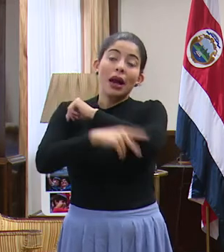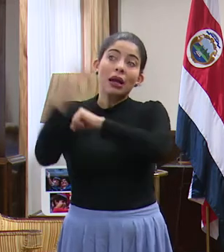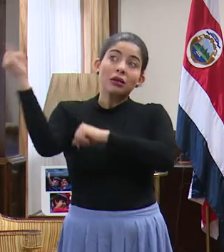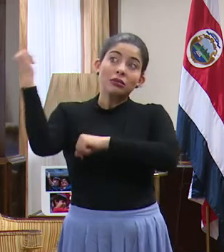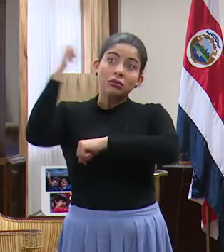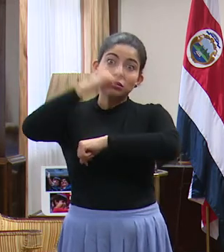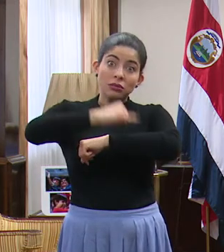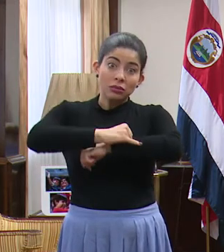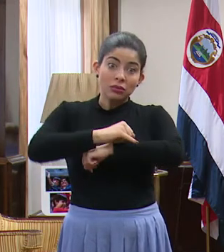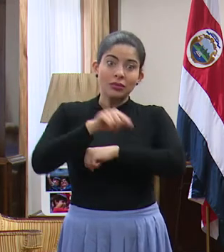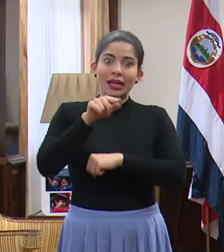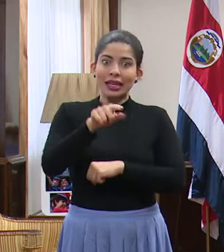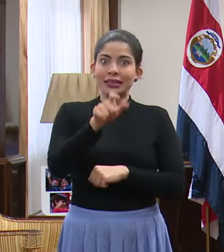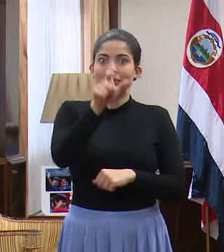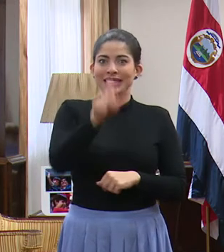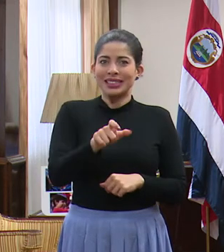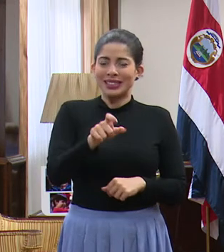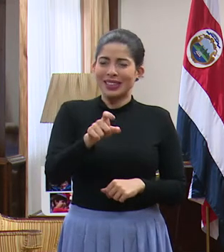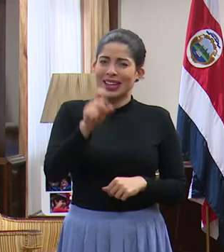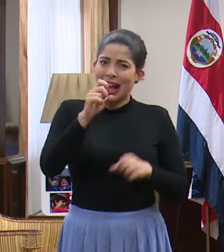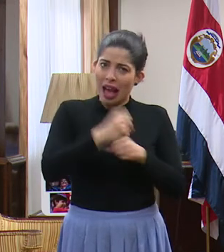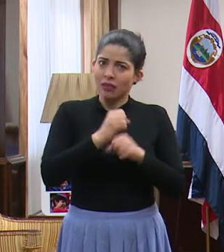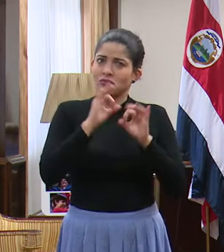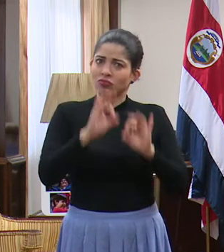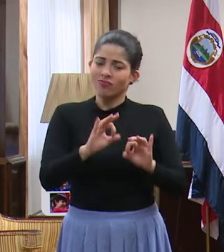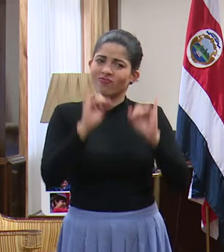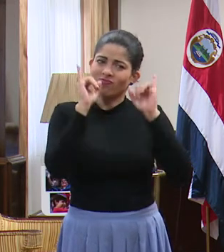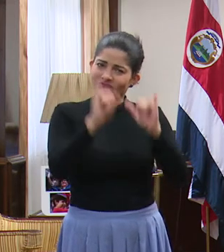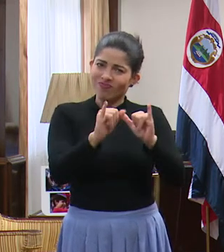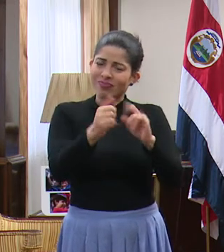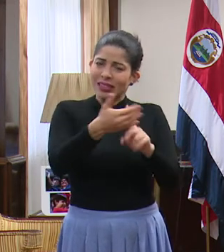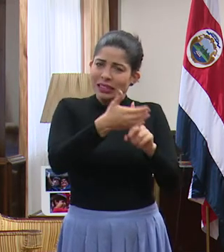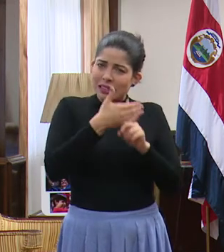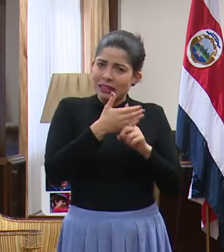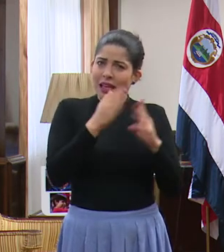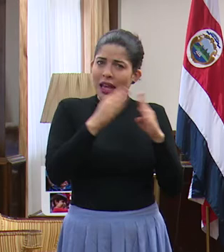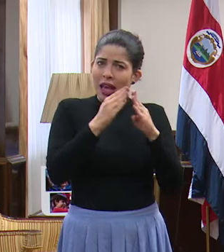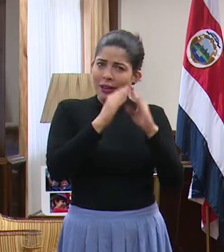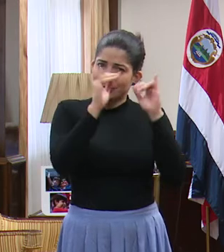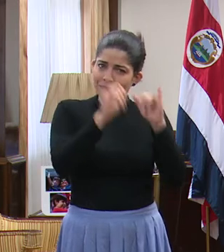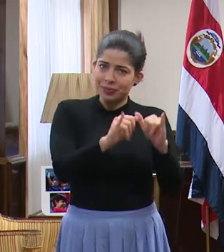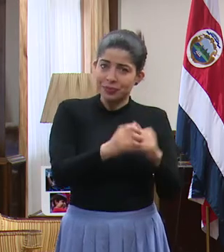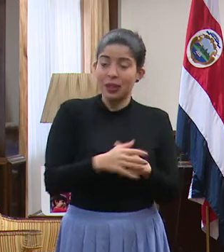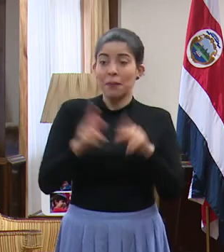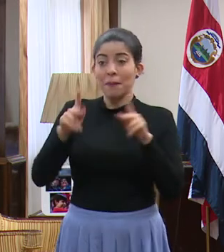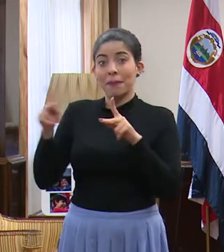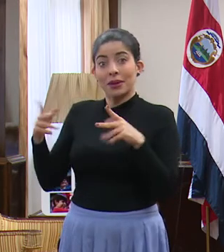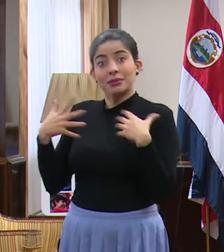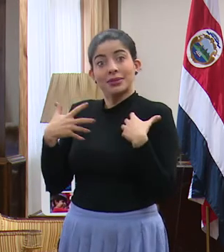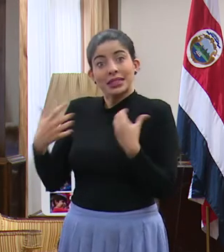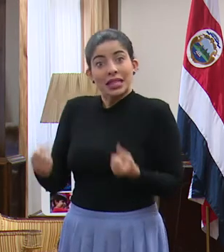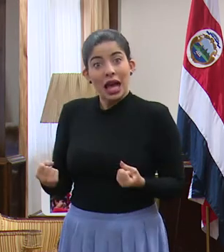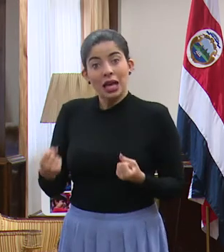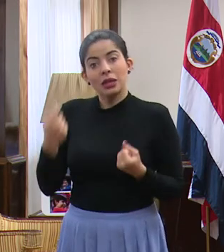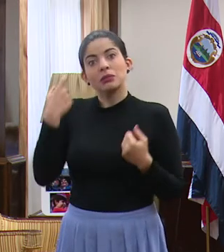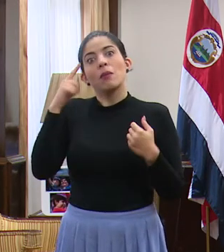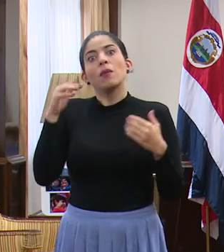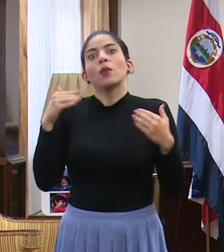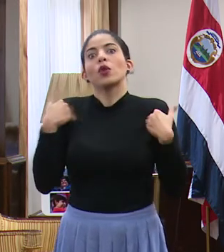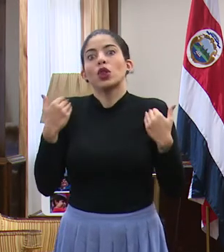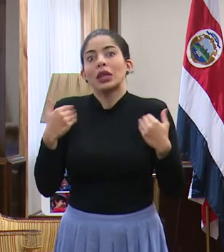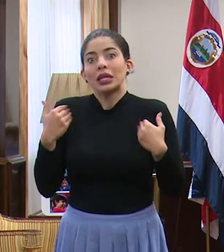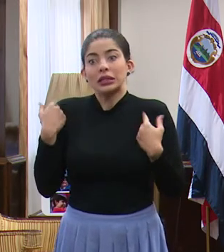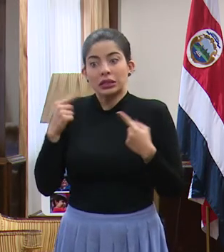momentos, hace muy bien en quedarse aislada en su hogar. Y a las personas sanas, las que dichosamente